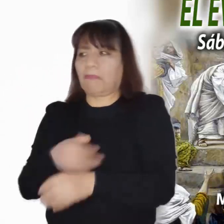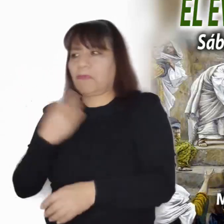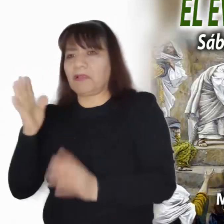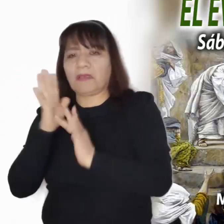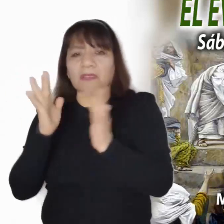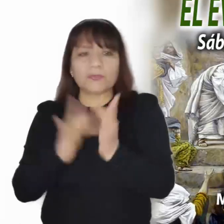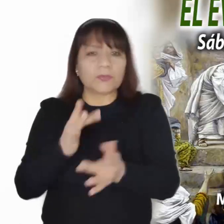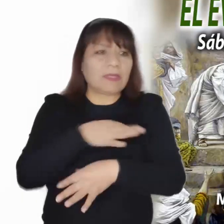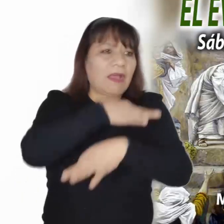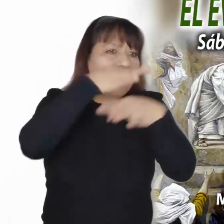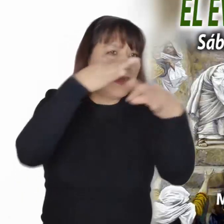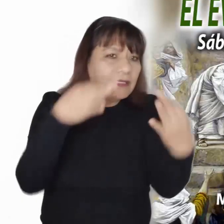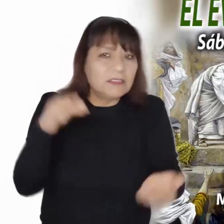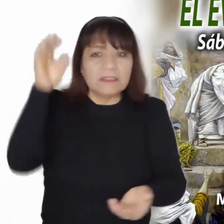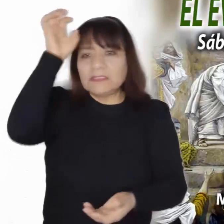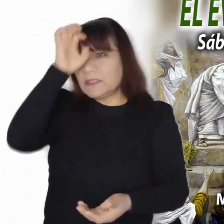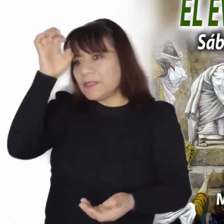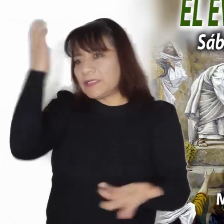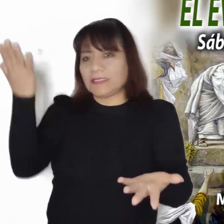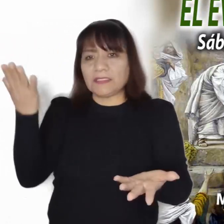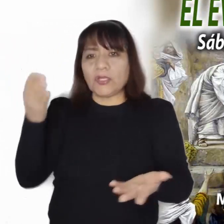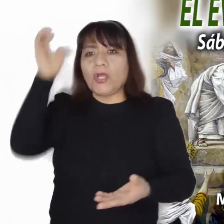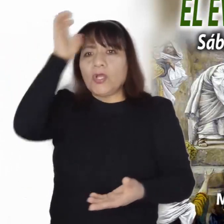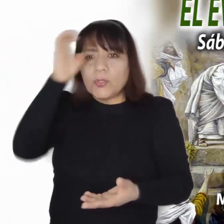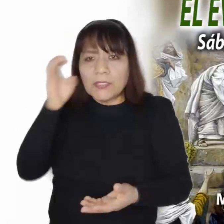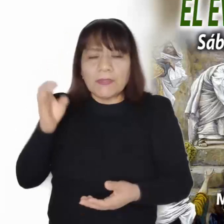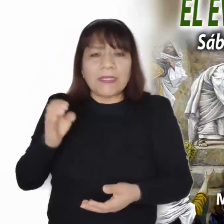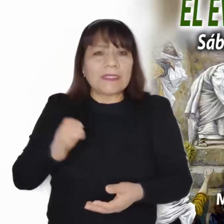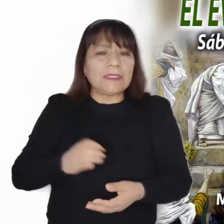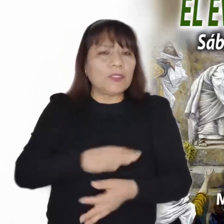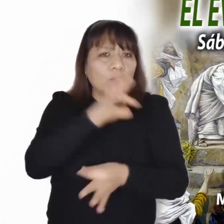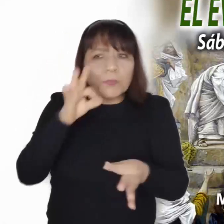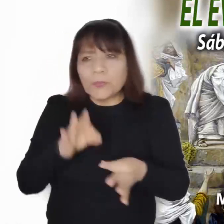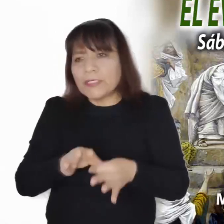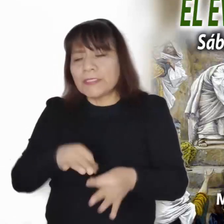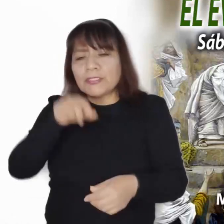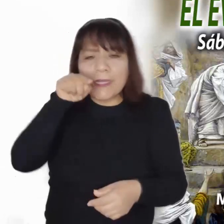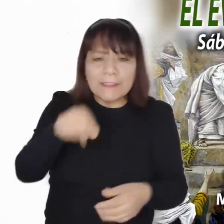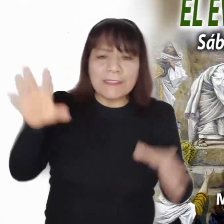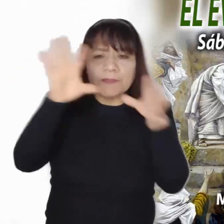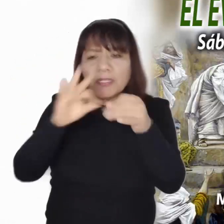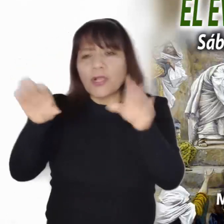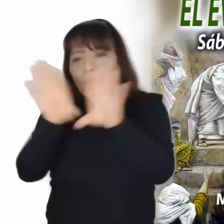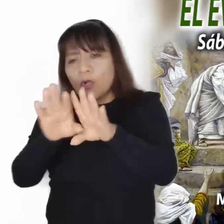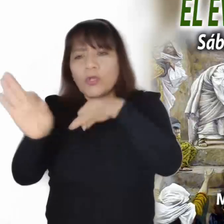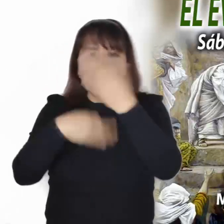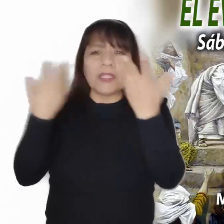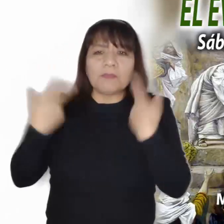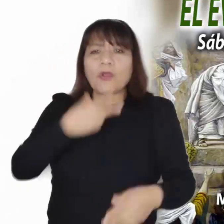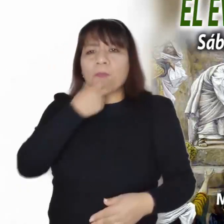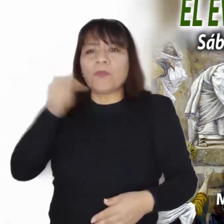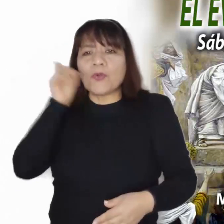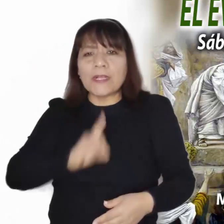porque predica un evangelio donde todos somos importantes, donde todos